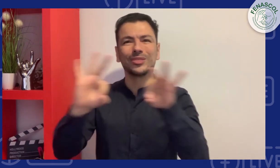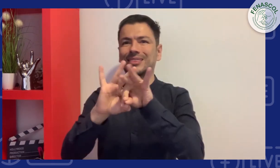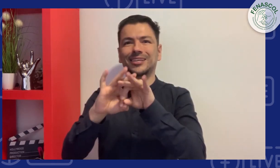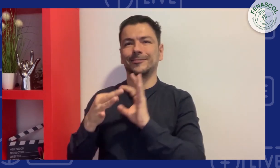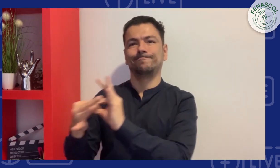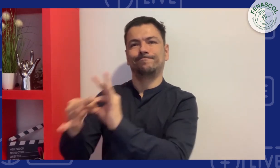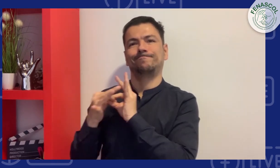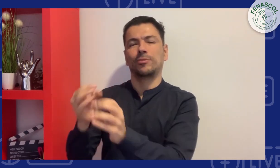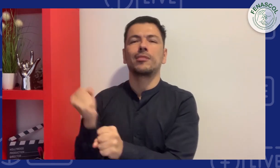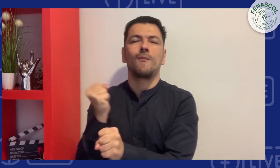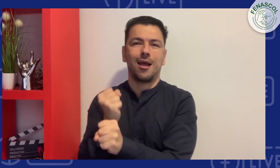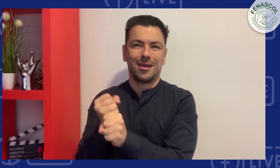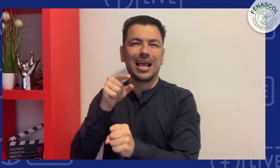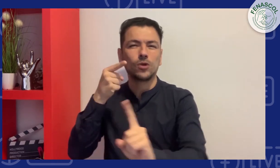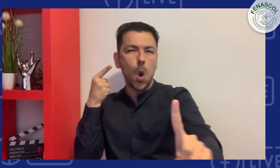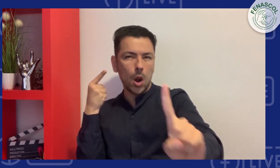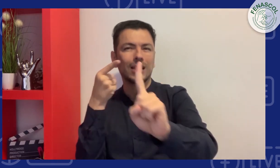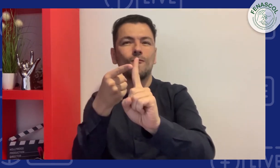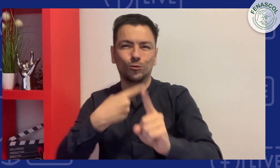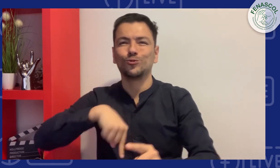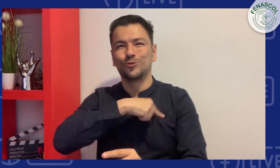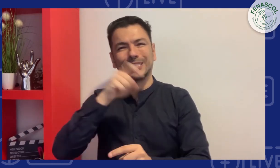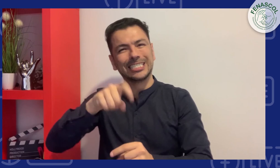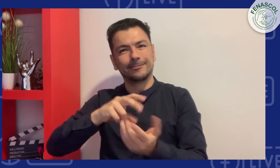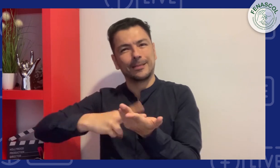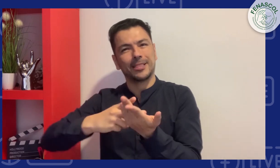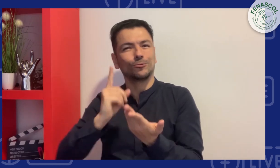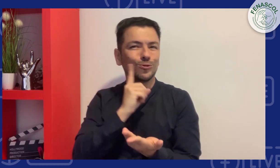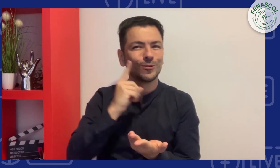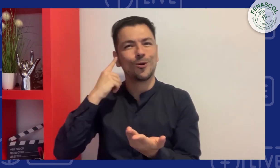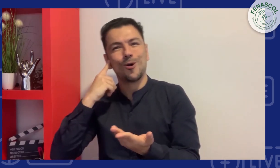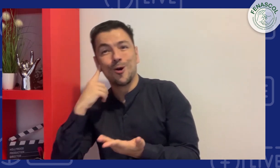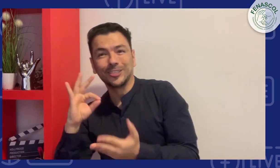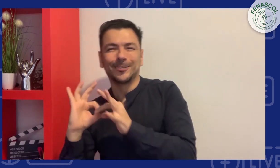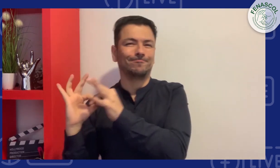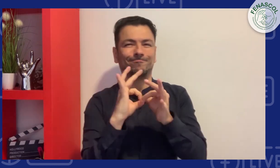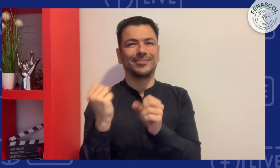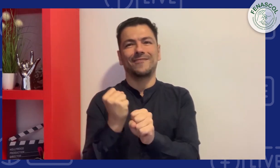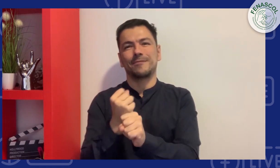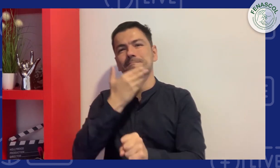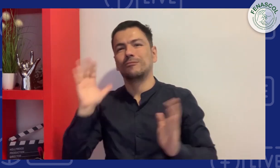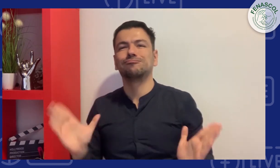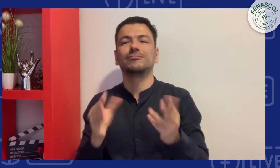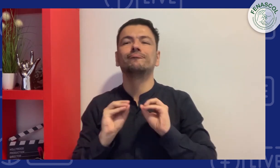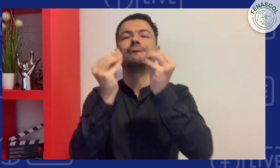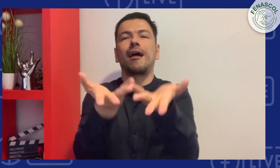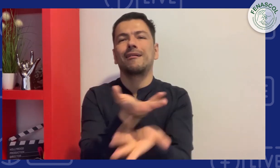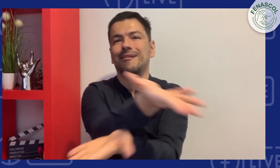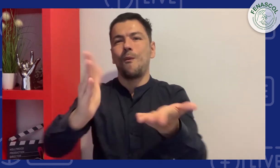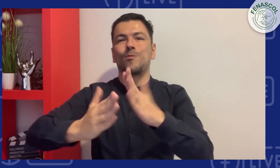trabajo debe ser articuladamente porque el objetivo es que las personas oyentes y sordas ejerciendo la interpretación lo hagamos